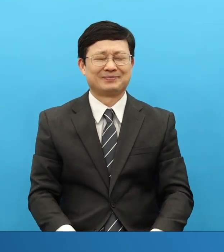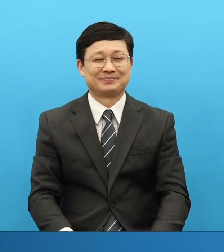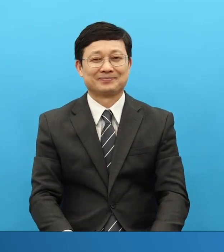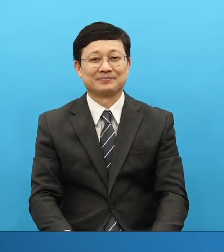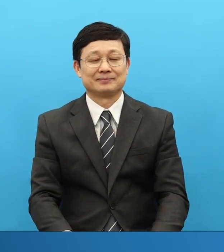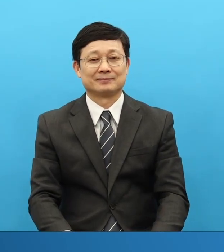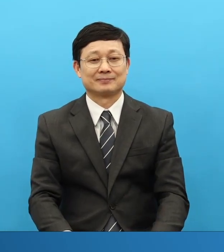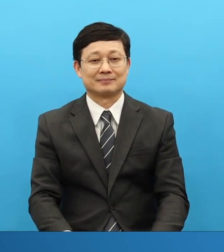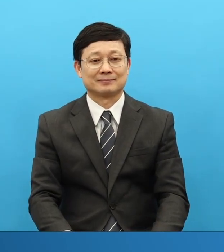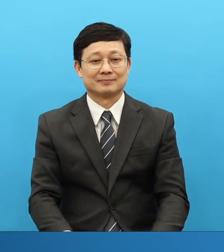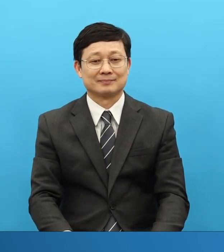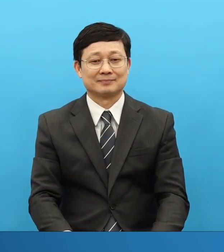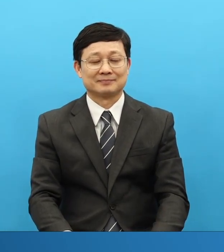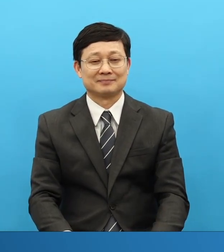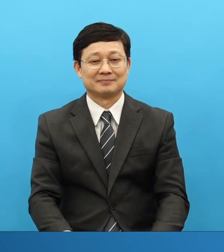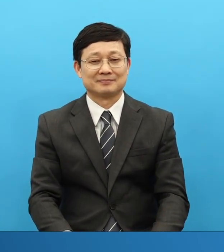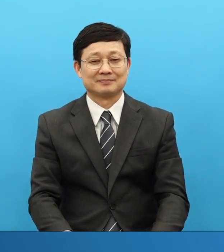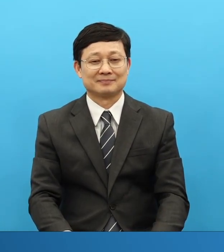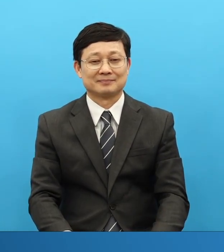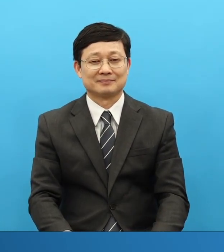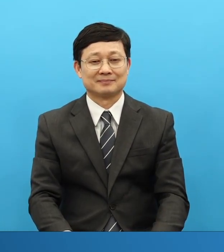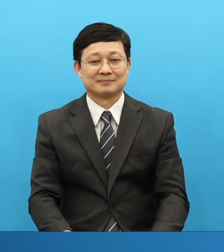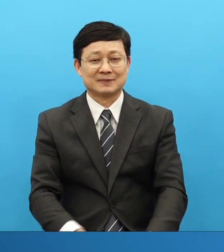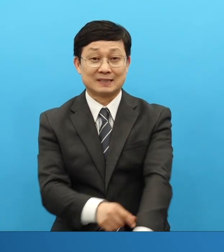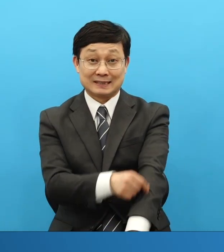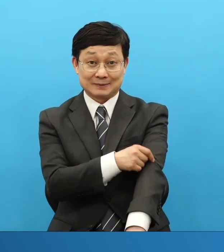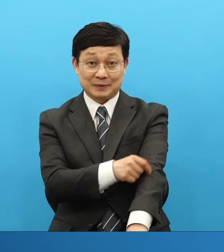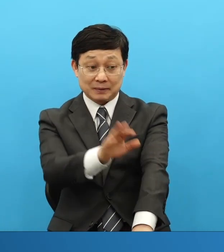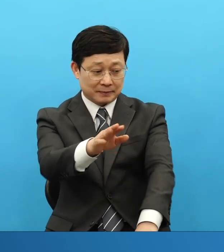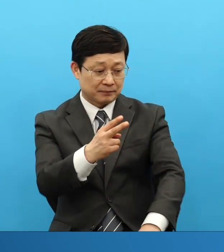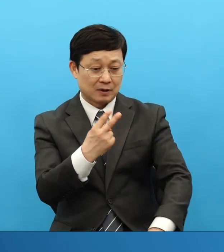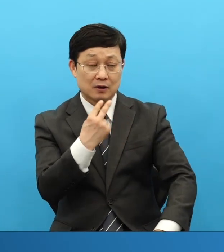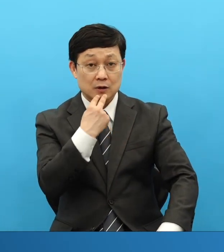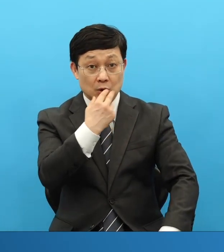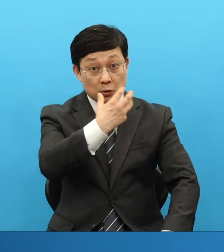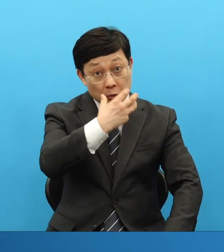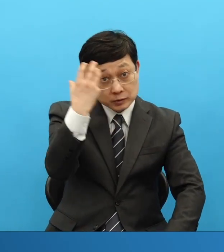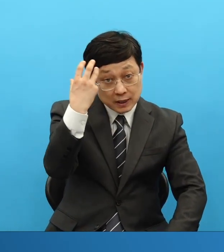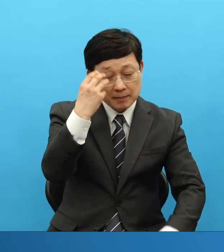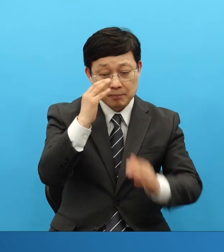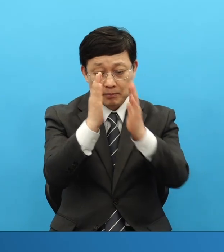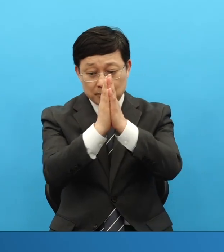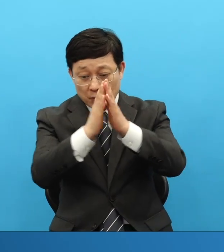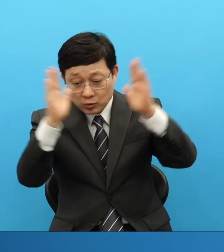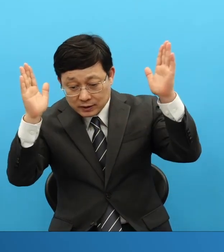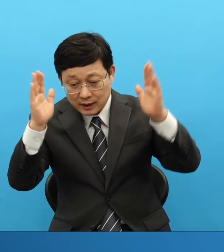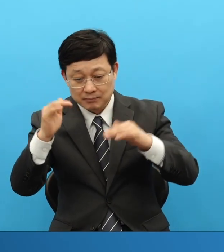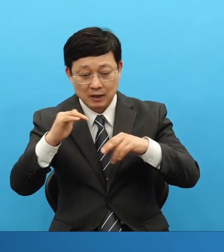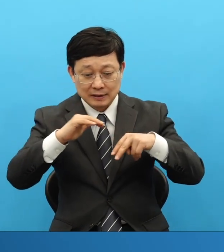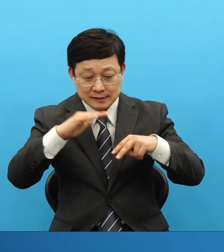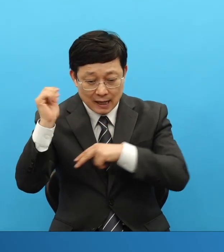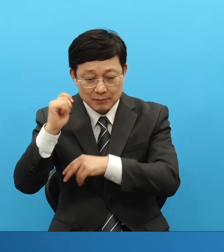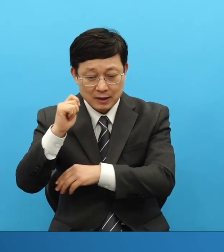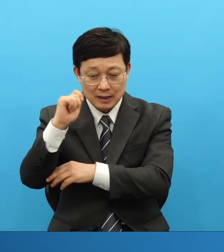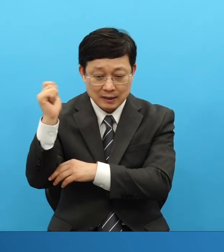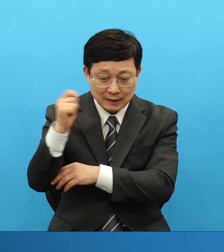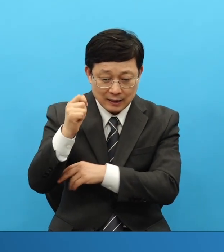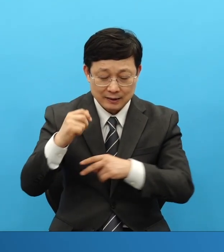특히 요셉, 모세, 다윗, 엘리야, 엘리사 이것까지